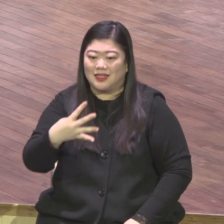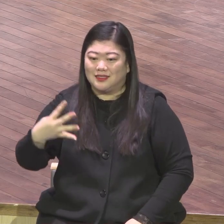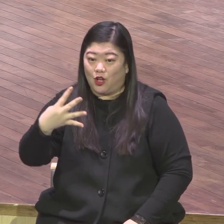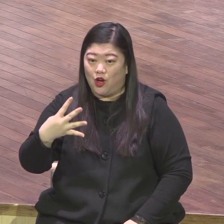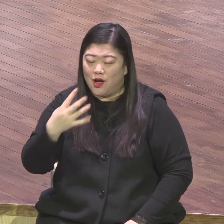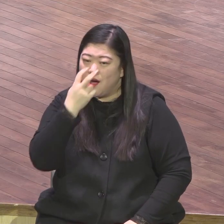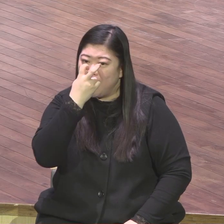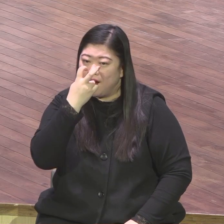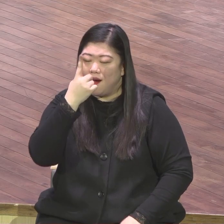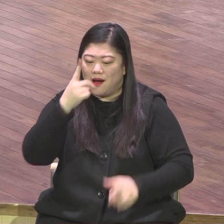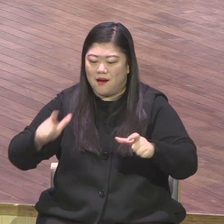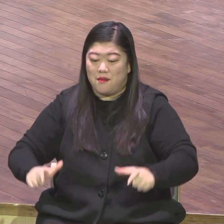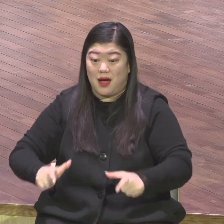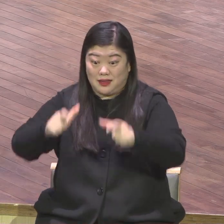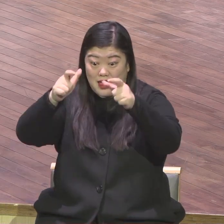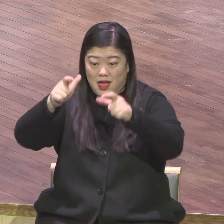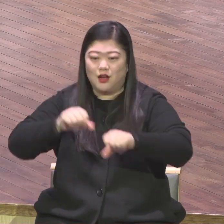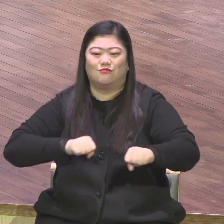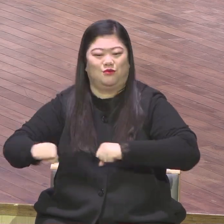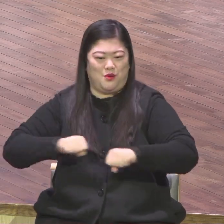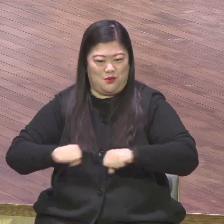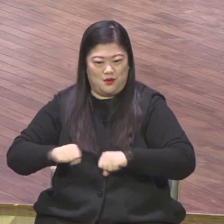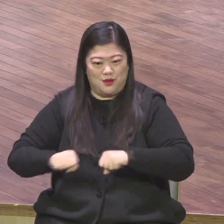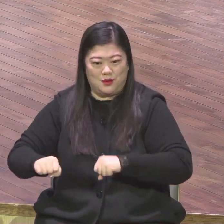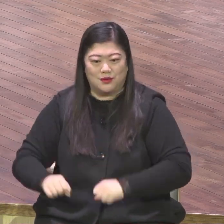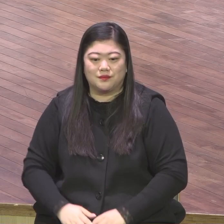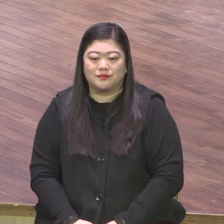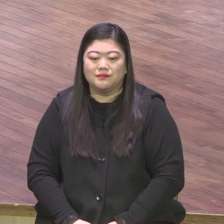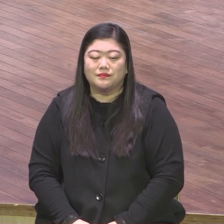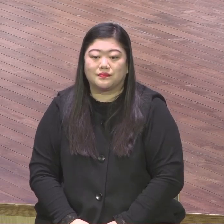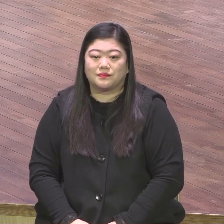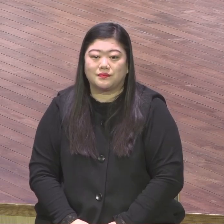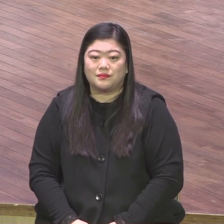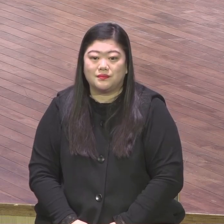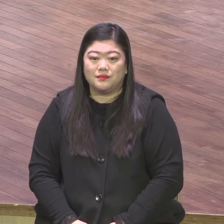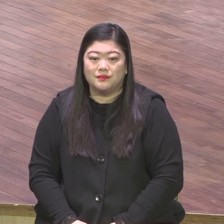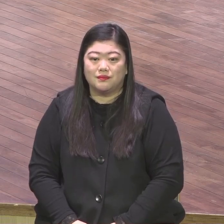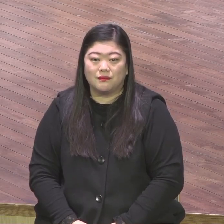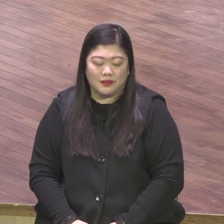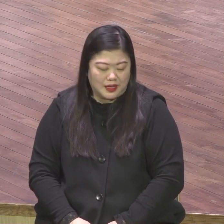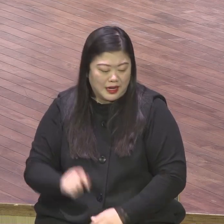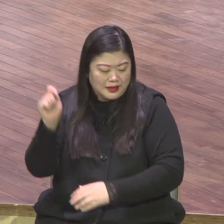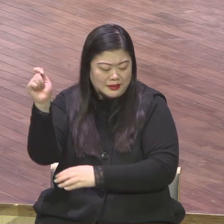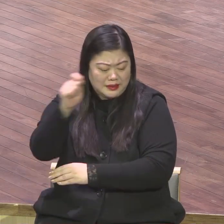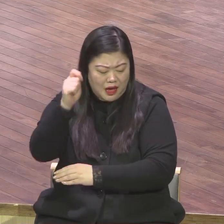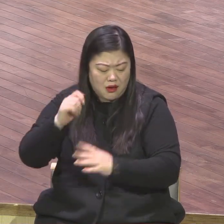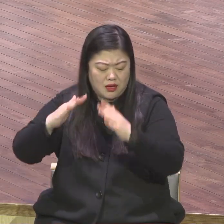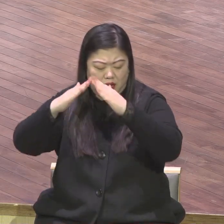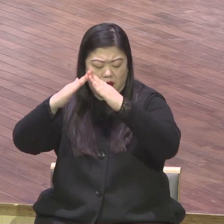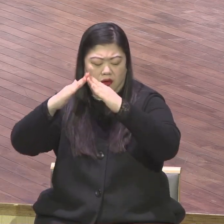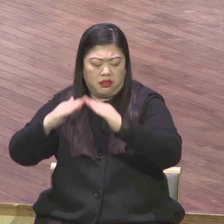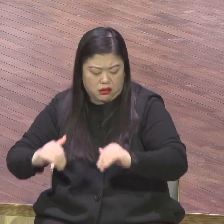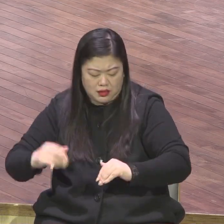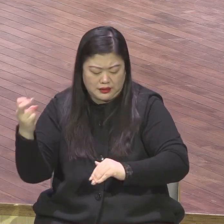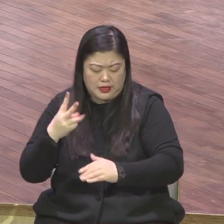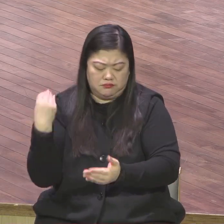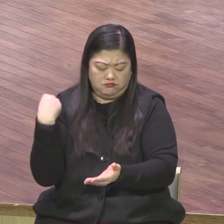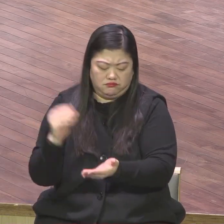봅니다 그날에 내가 따위시에 무너진 장막을 일으키고 그들의 틈을 막으며